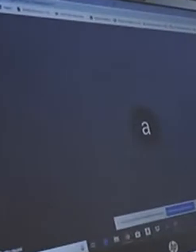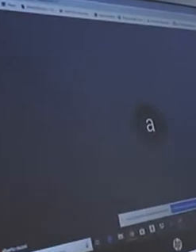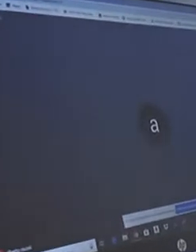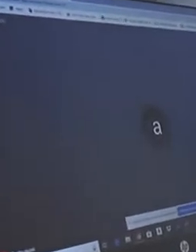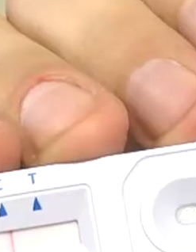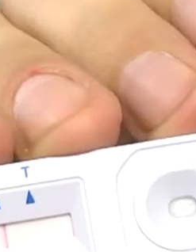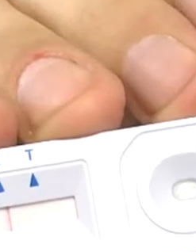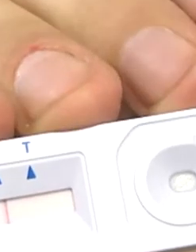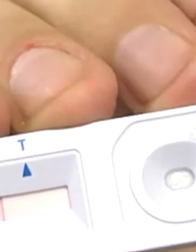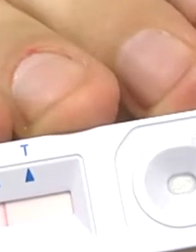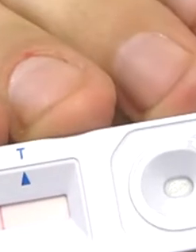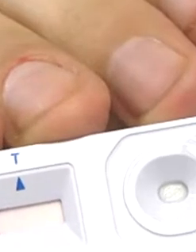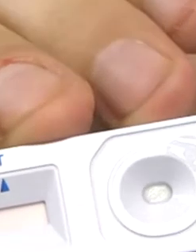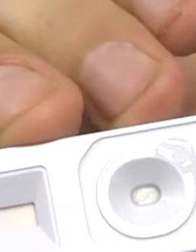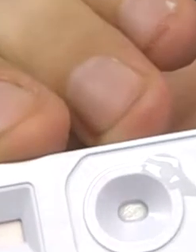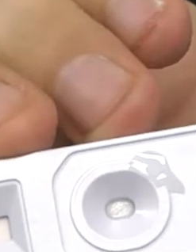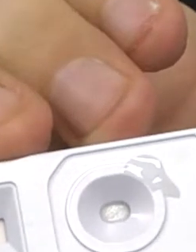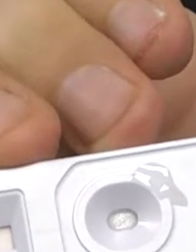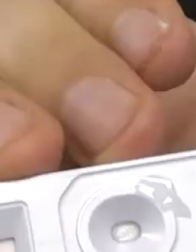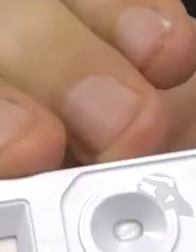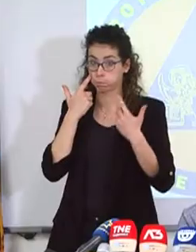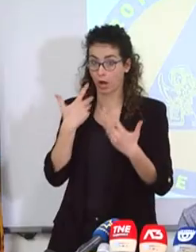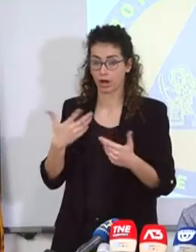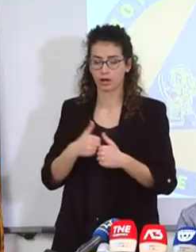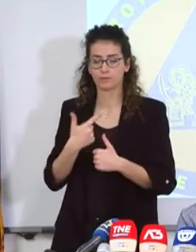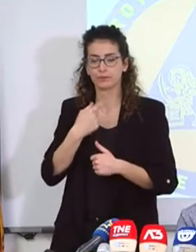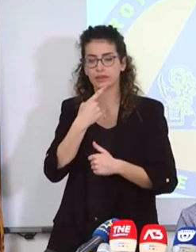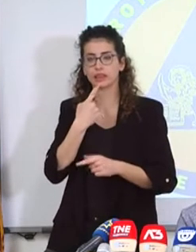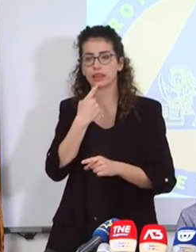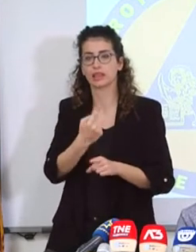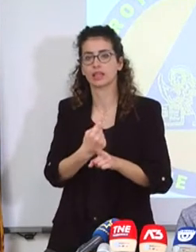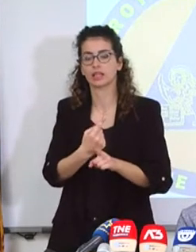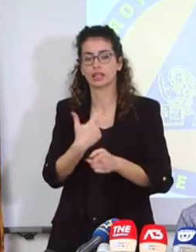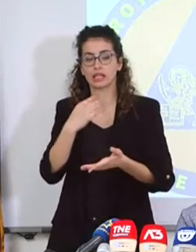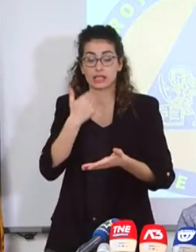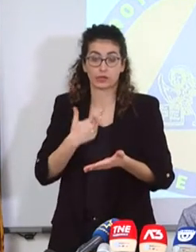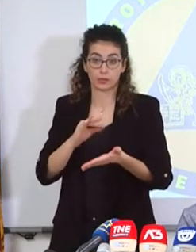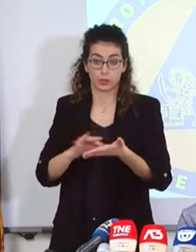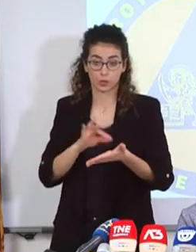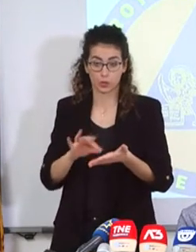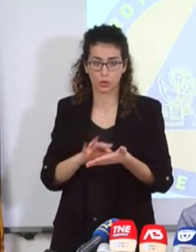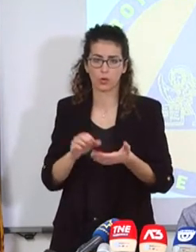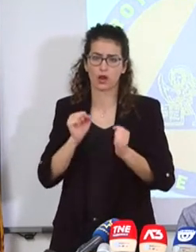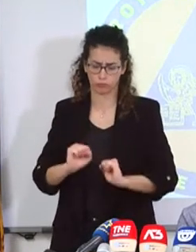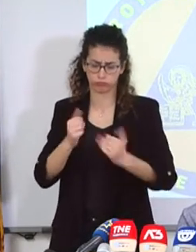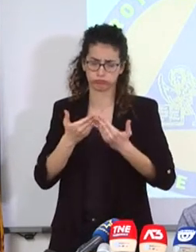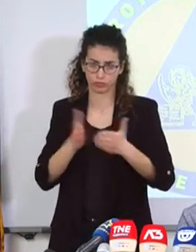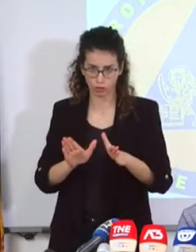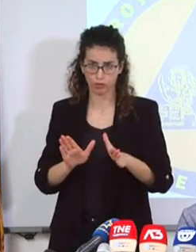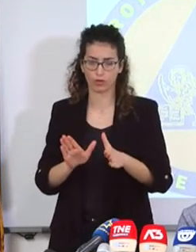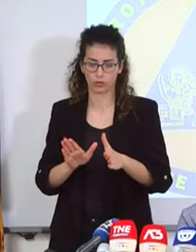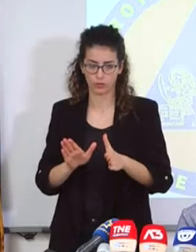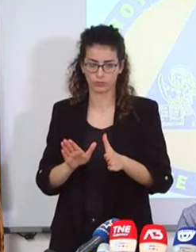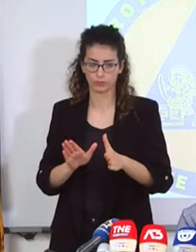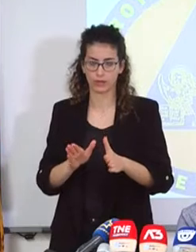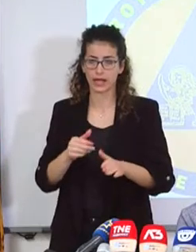necessità di uno screening con i tamponi per gli studenti. Le scuole, secondo me, l'apertura è affrontabile, sostenibile,